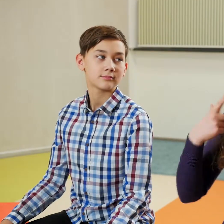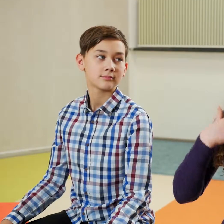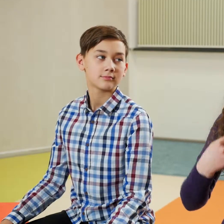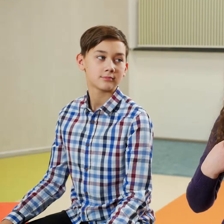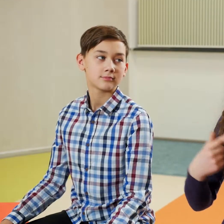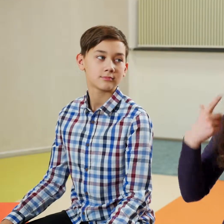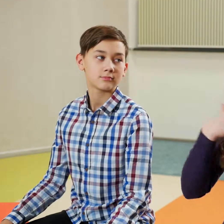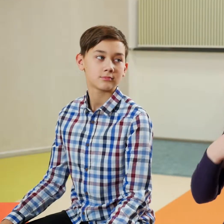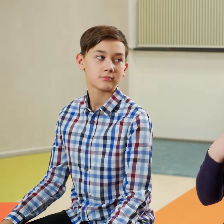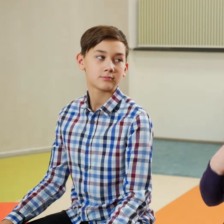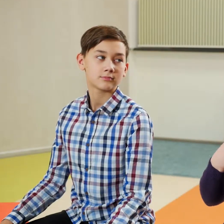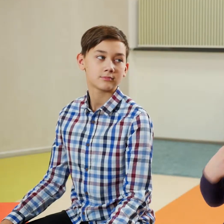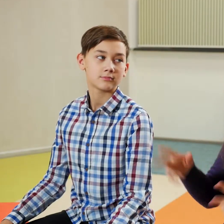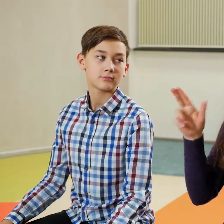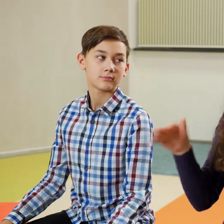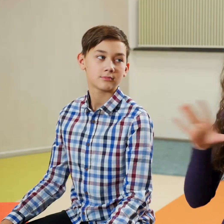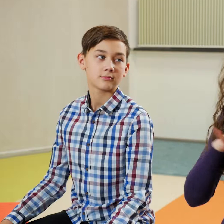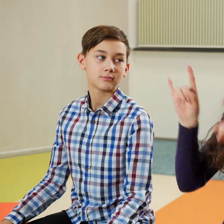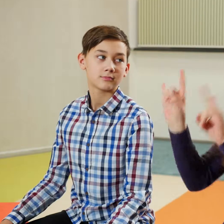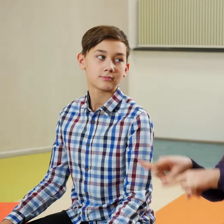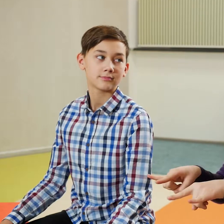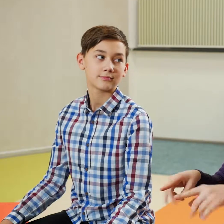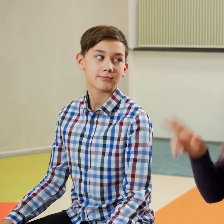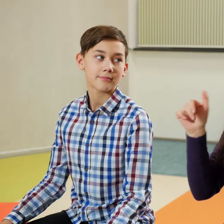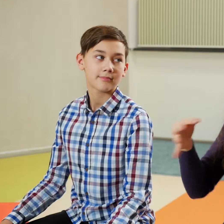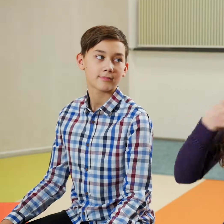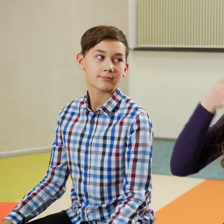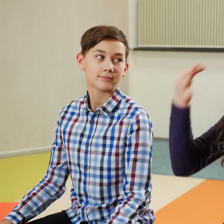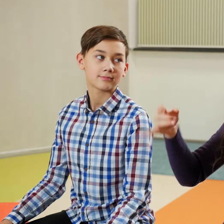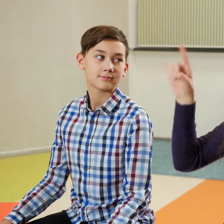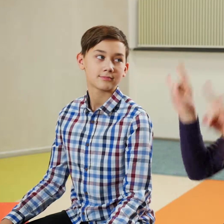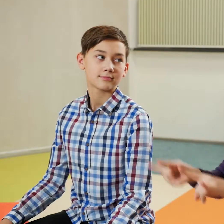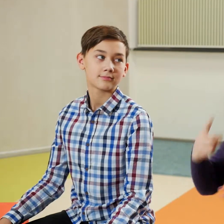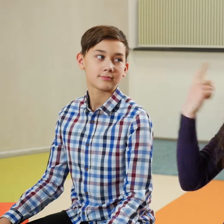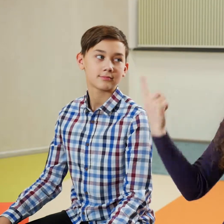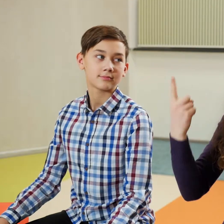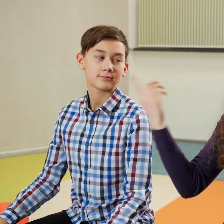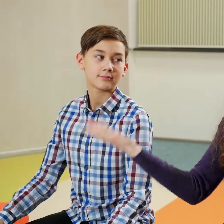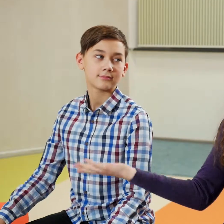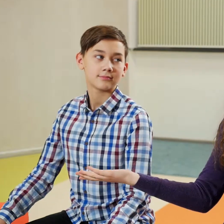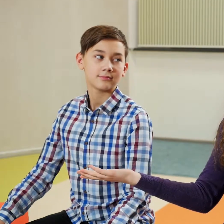Рубашка – рубашки. А как бы с брюками? Как сказать «брюки» в единственном числе?